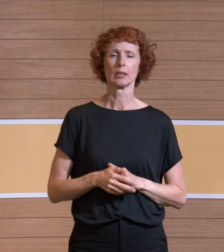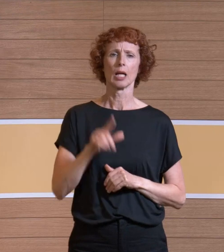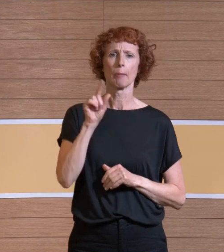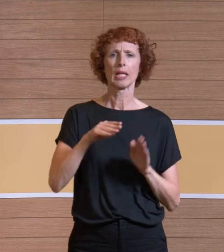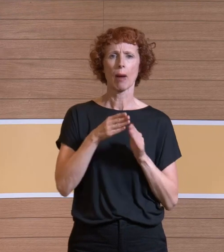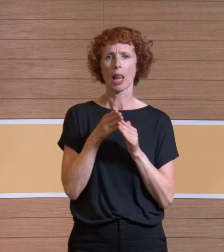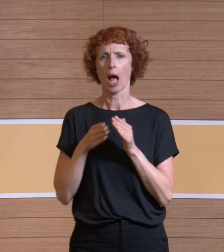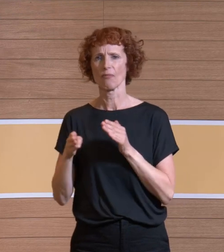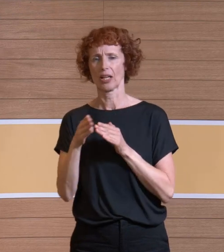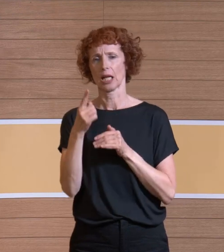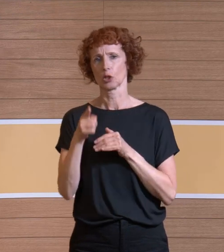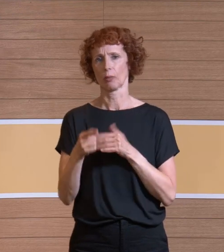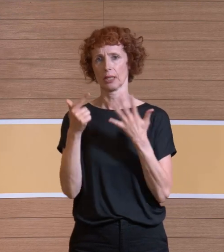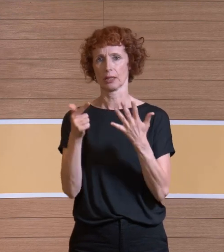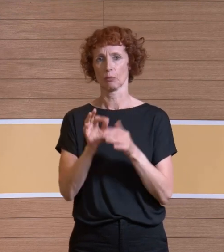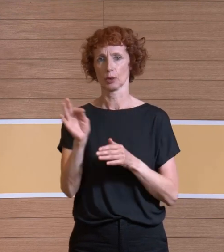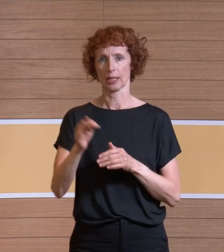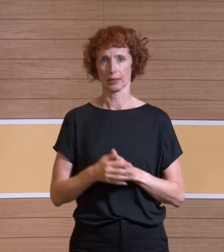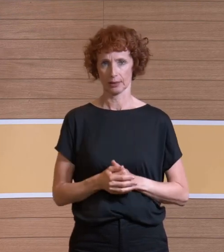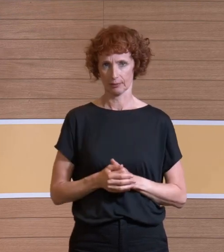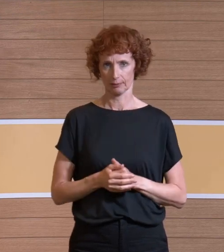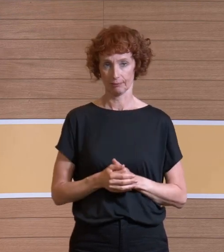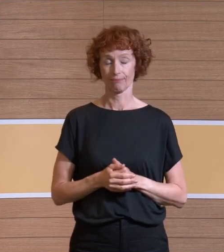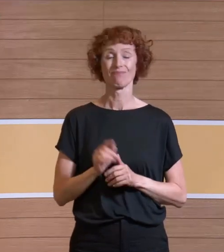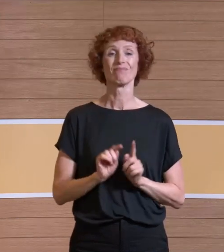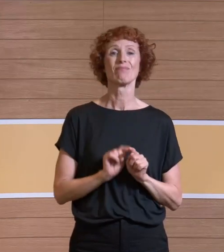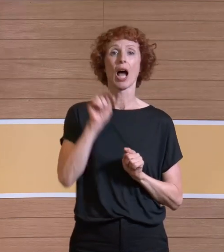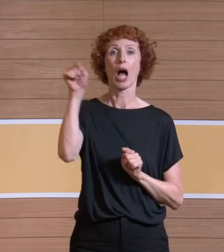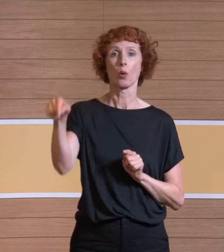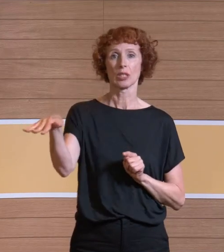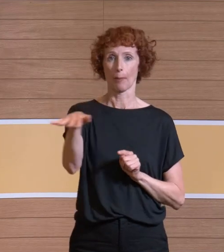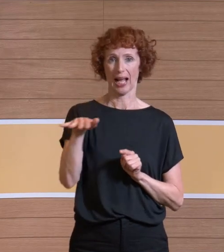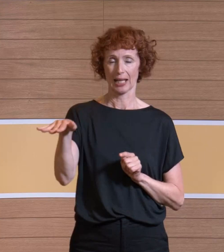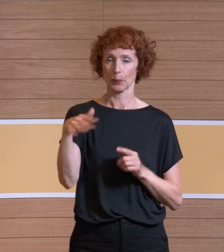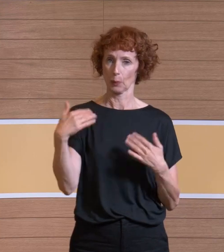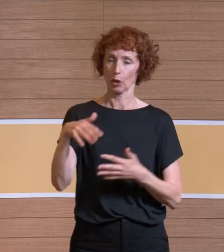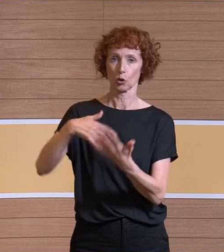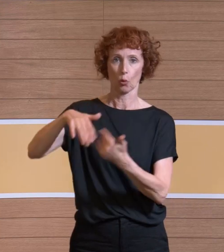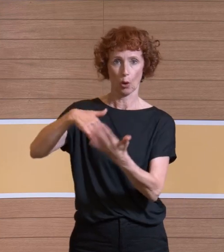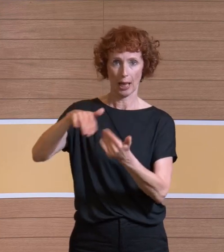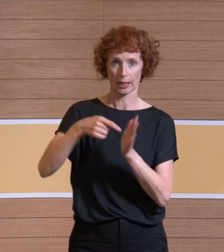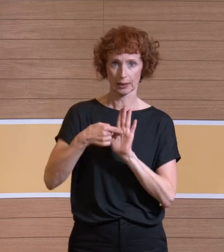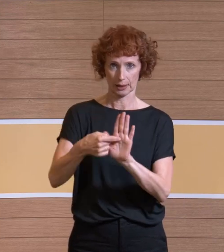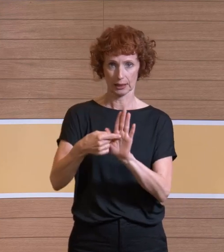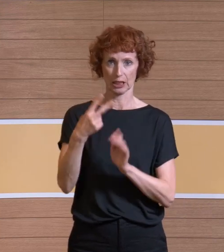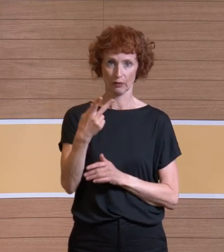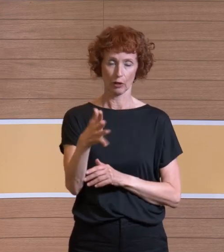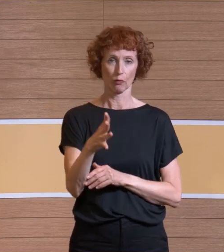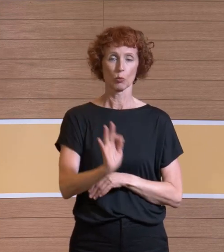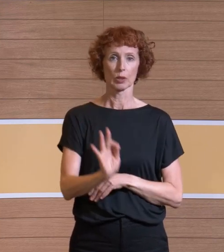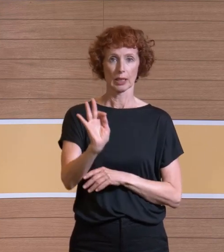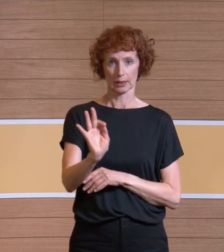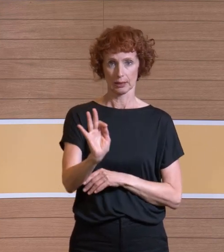Abweichung von 1,7%. Und der Außenbereich wird als turbulent dargestellt mit 52%